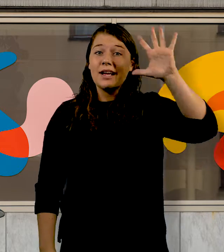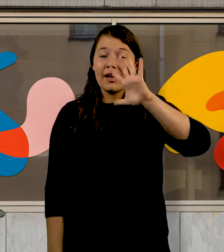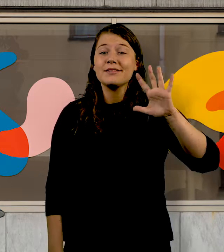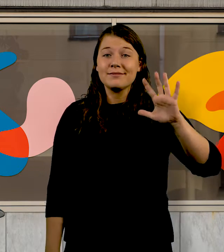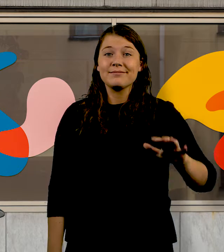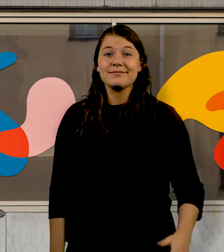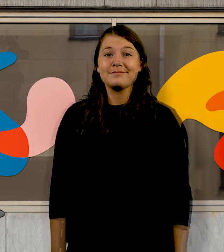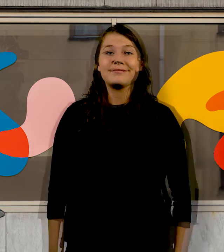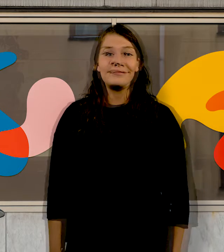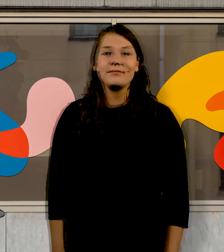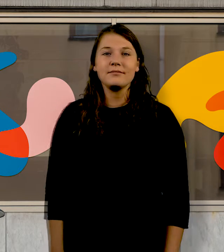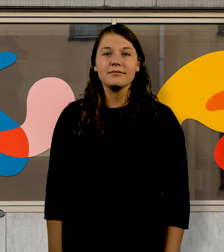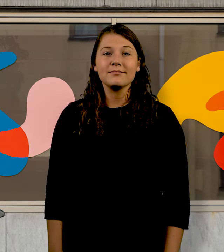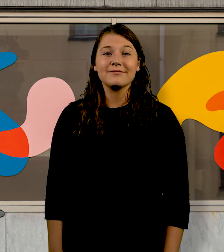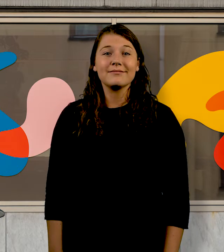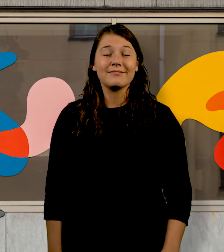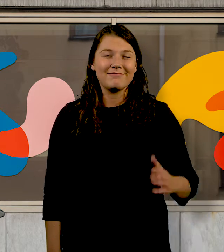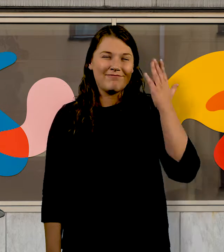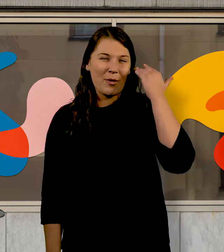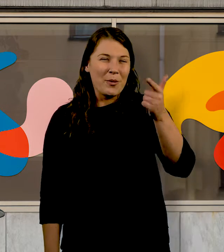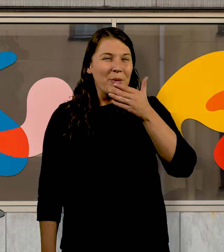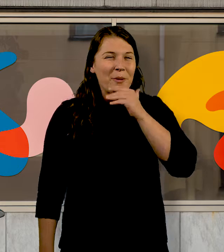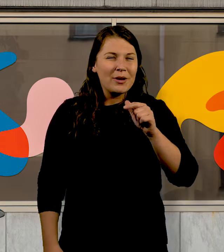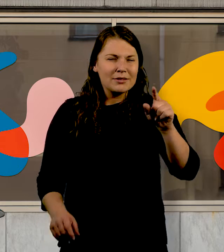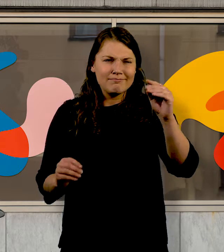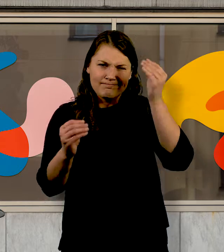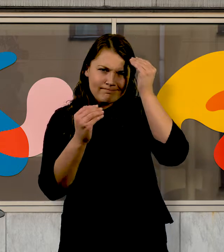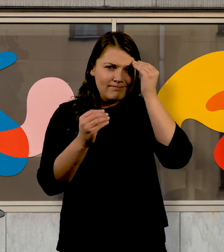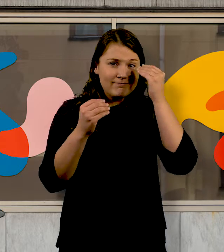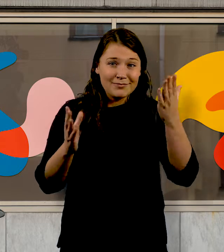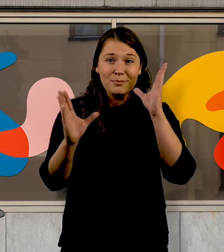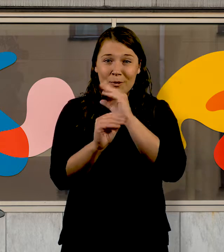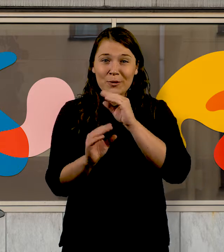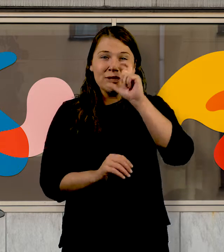matematik hör ihop och den kopplingen har hon tagit med sig in i sin typiska bildvärld.